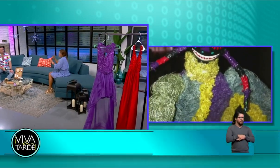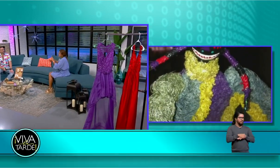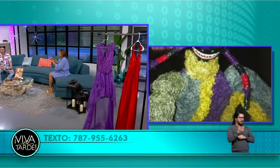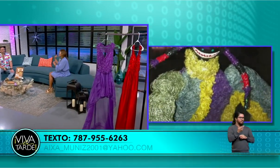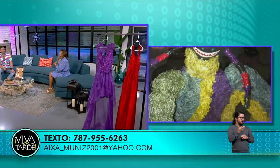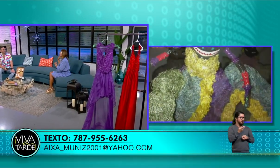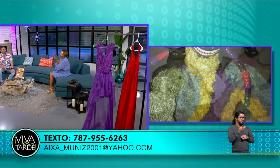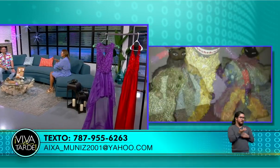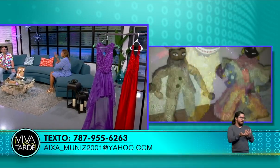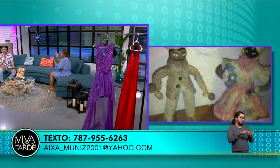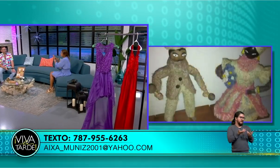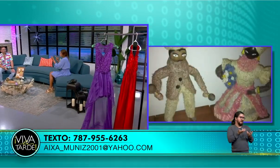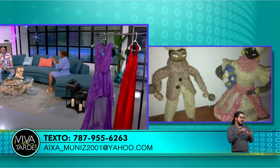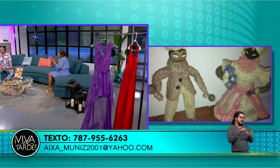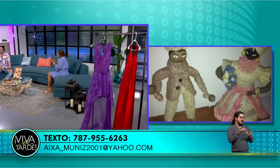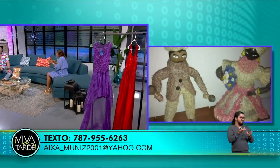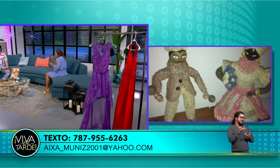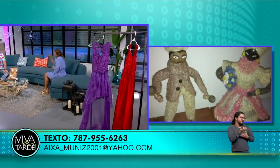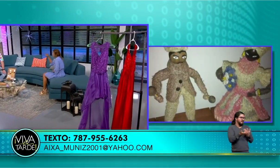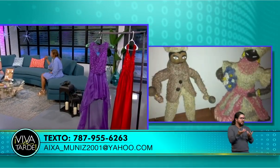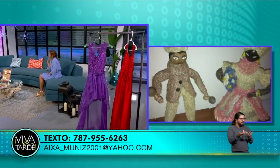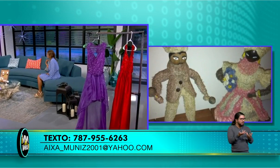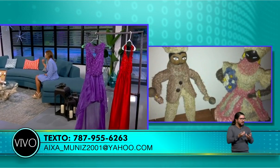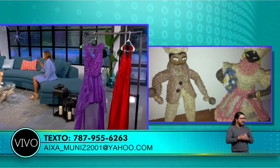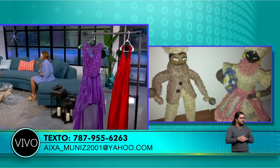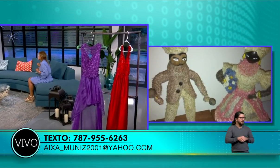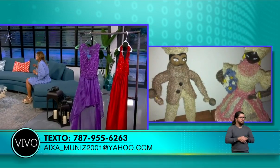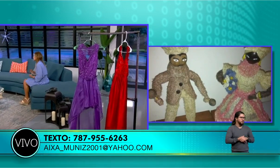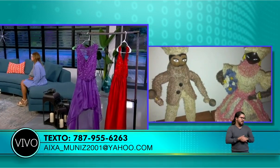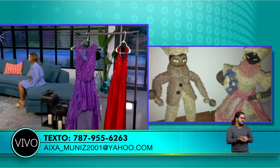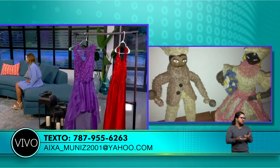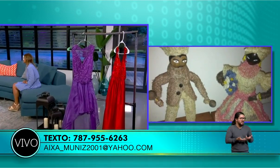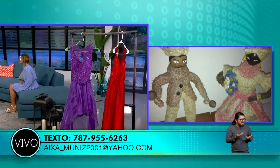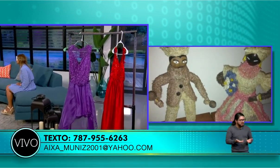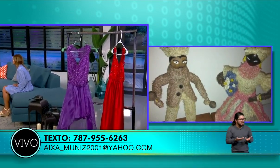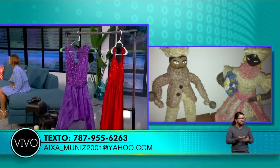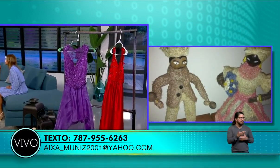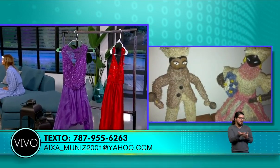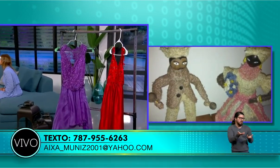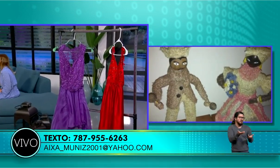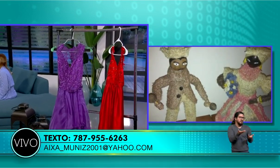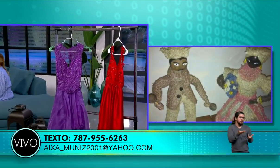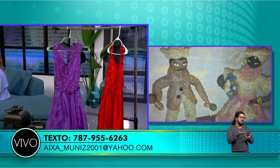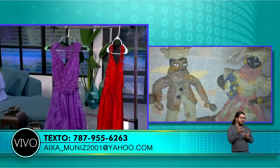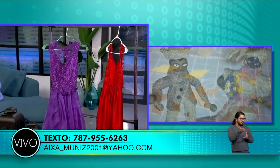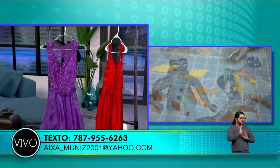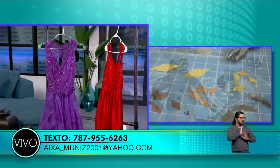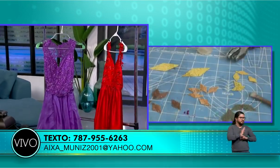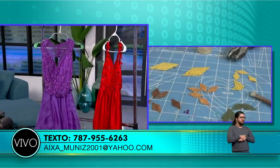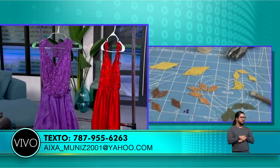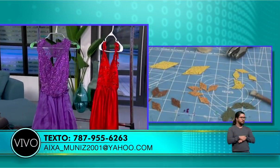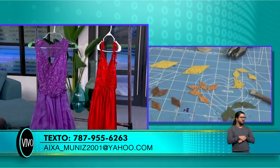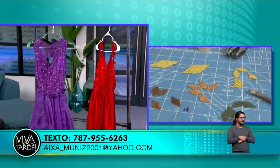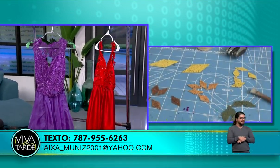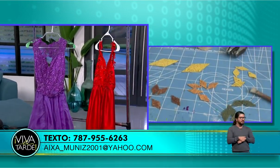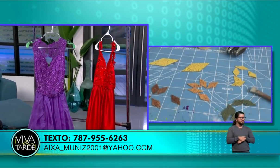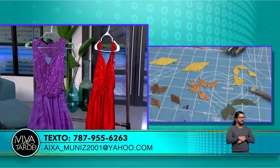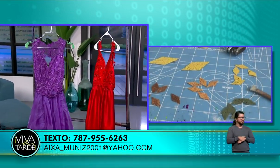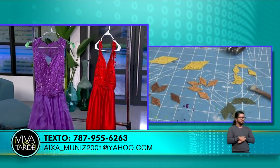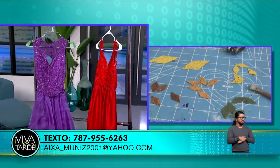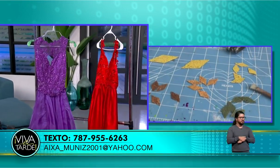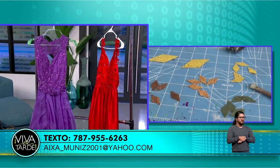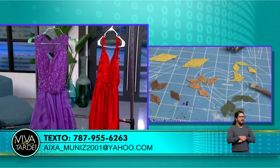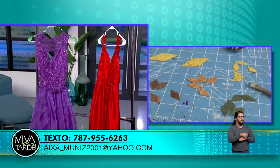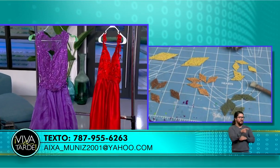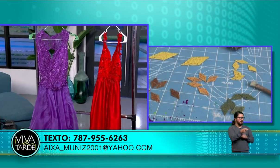Pero ahora mismo, pues, para las festividades del PROM, por ejemplo, no me han escrito tantas, pero algunas sí, pues yo acepto realizar los